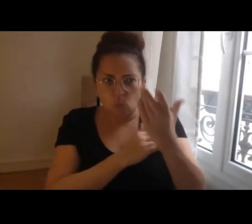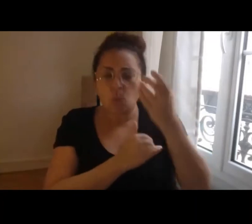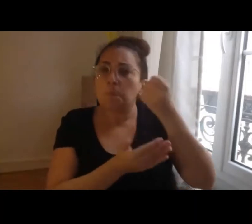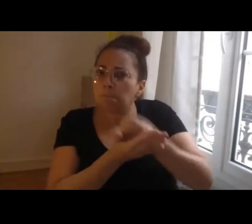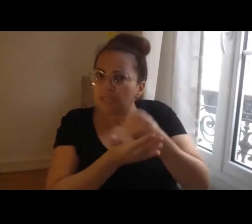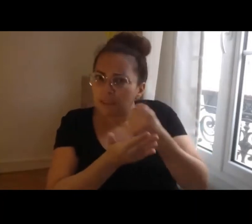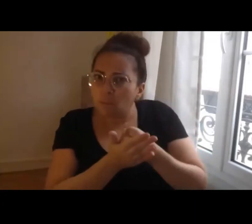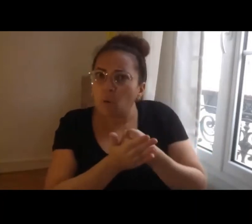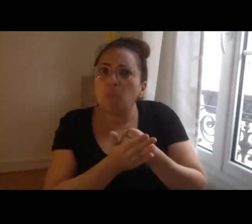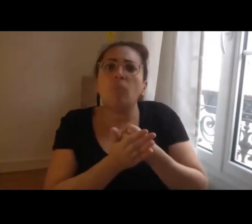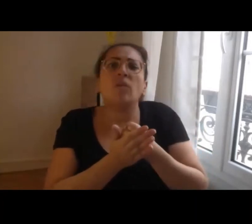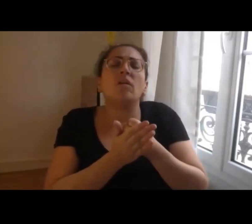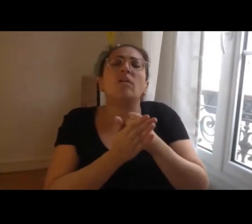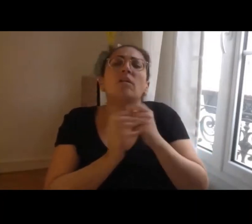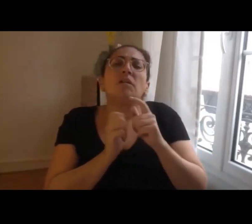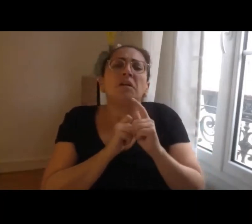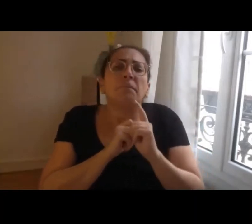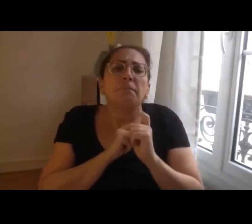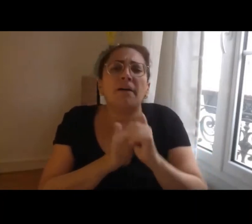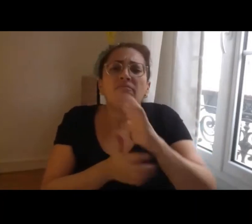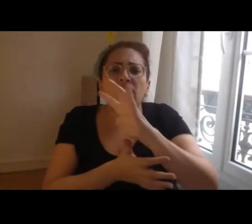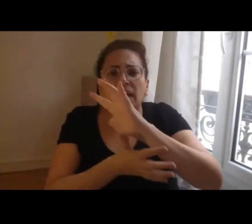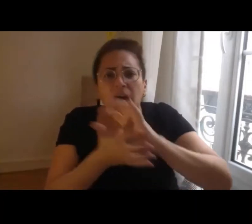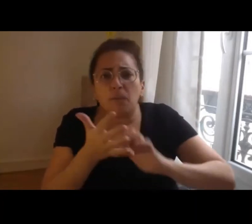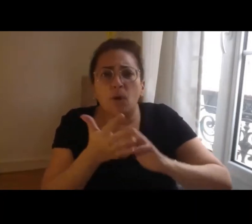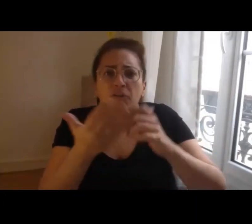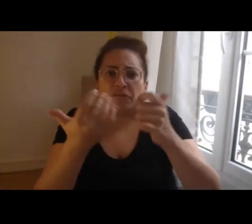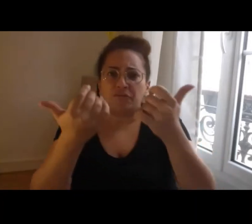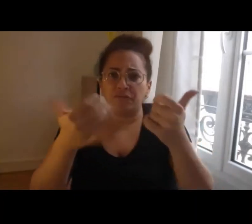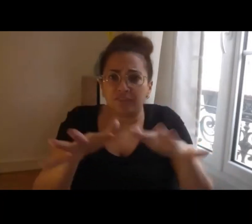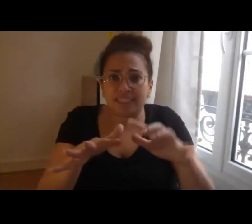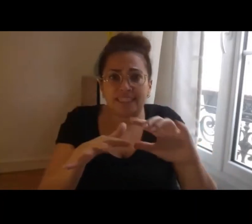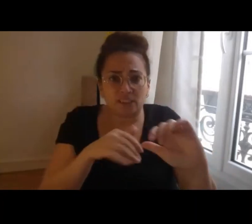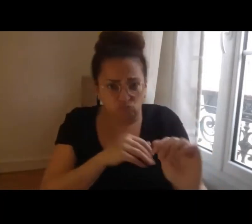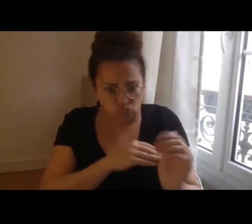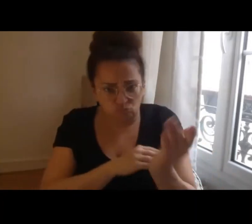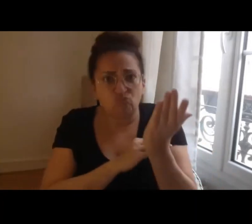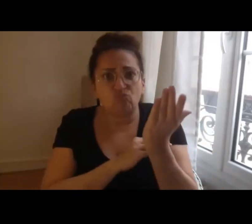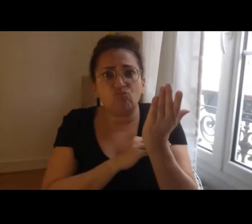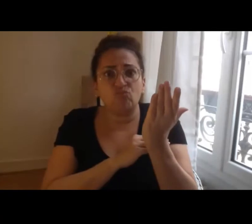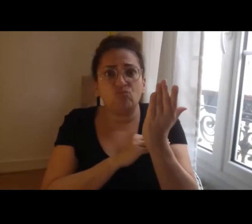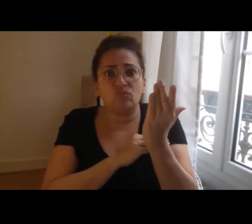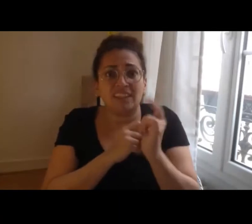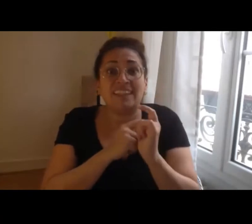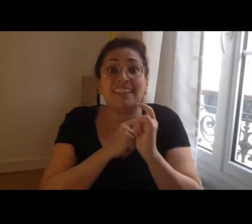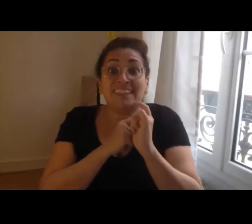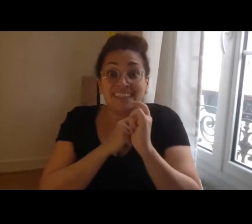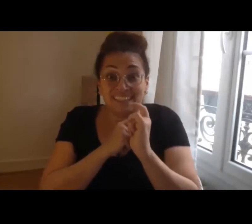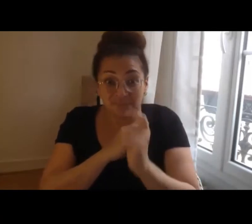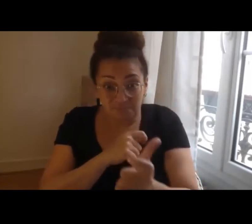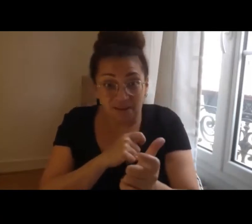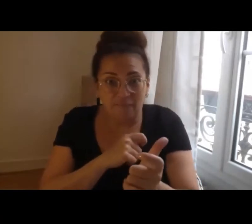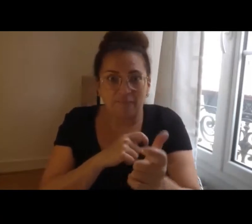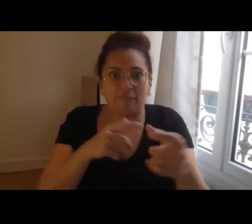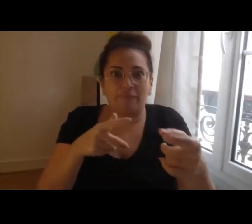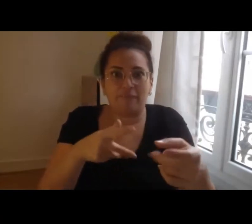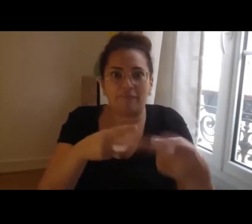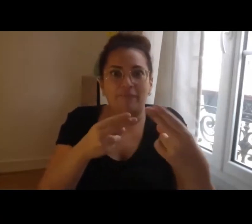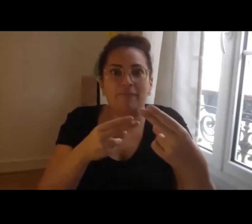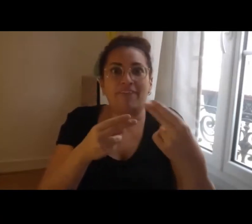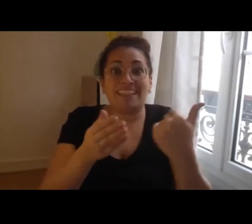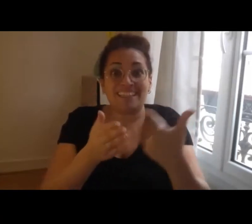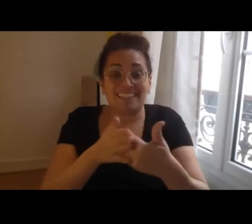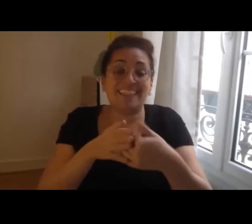les rapports les rapports et les livrables finaux et après la grande la grande phase de diffusion